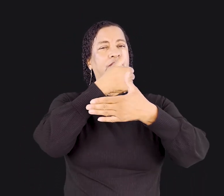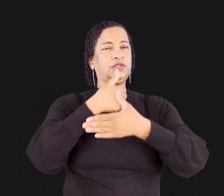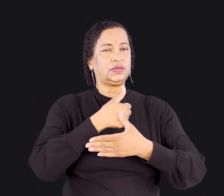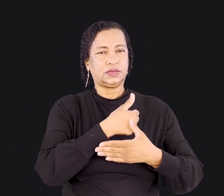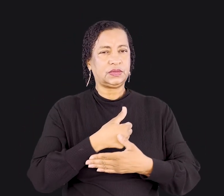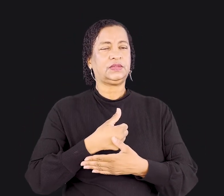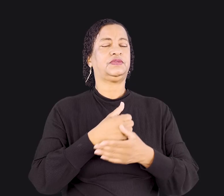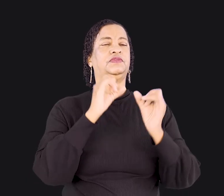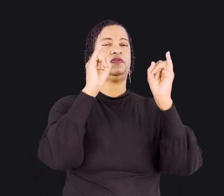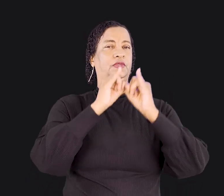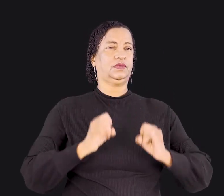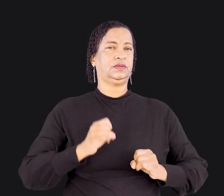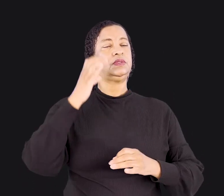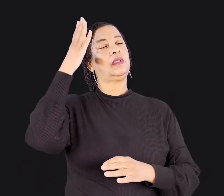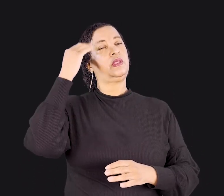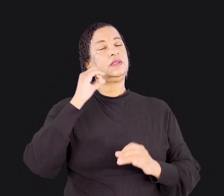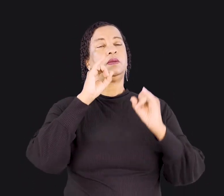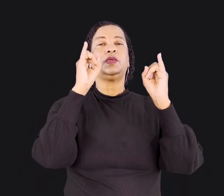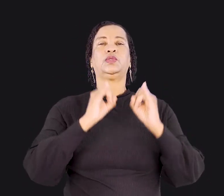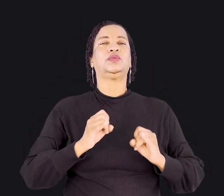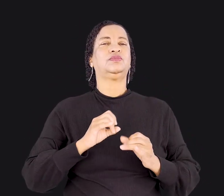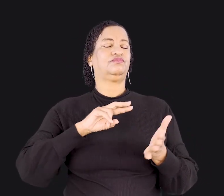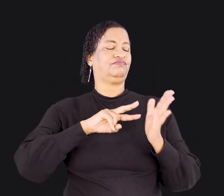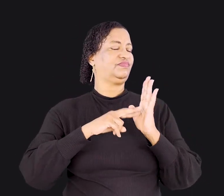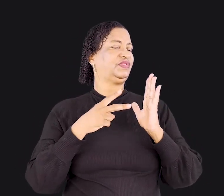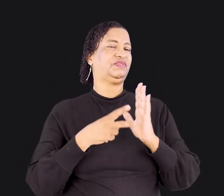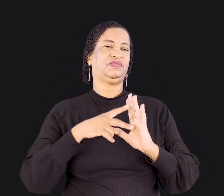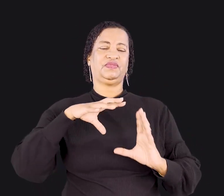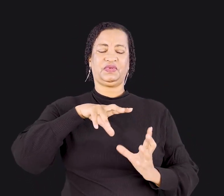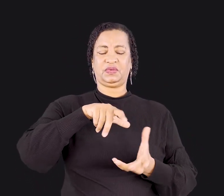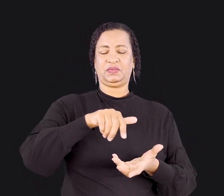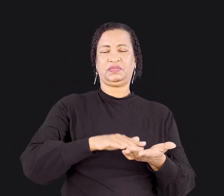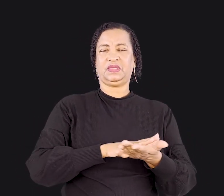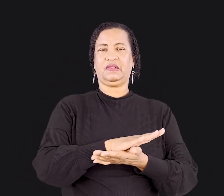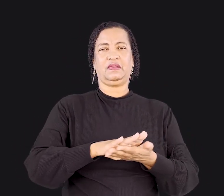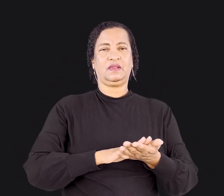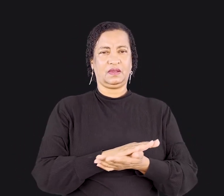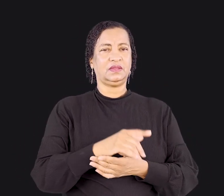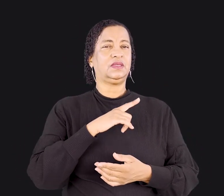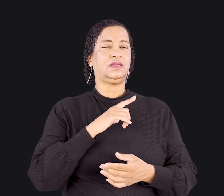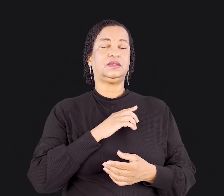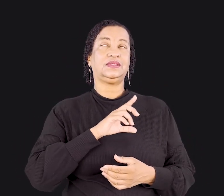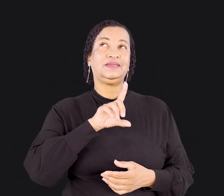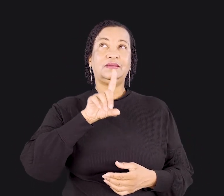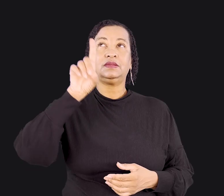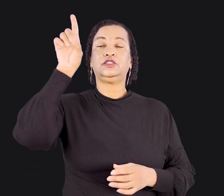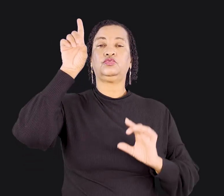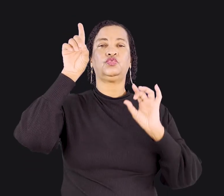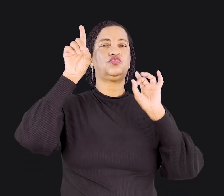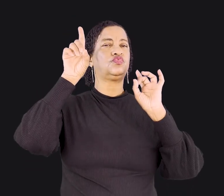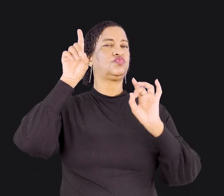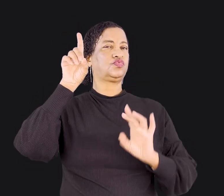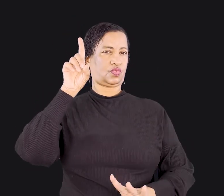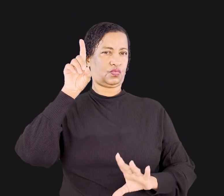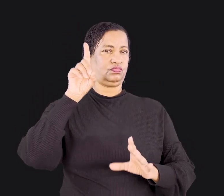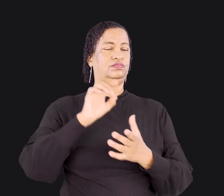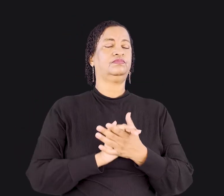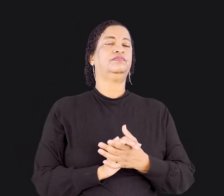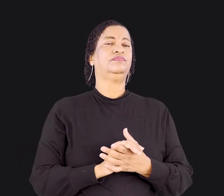aos ídolos, sabemos que o ídolo não significa nada para o mundo e que só existe Deus. Pois mesmo que haja